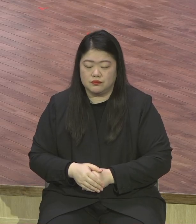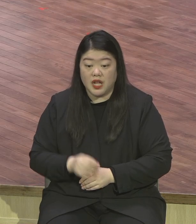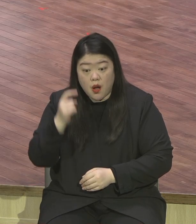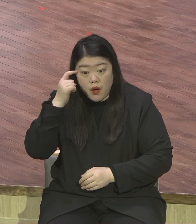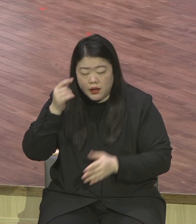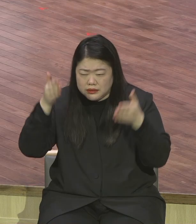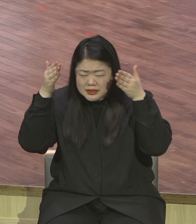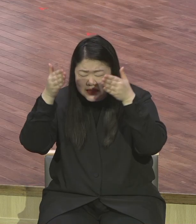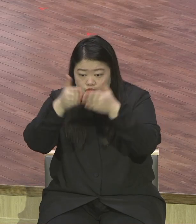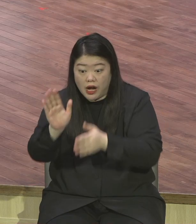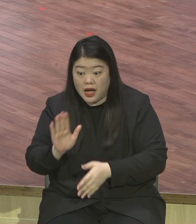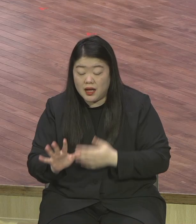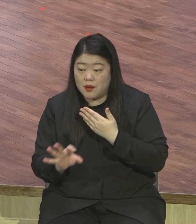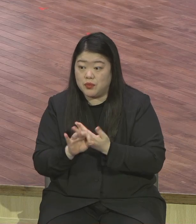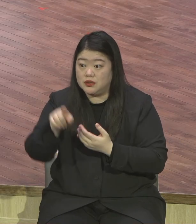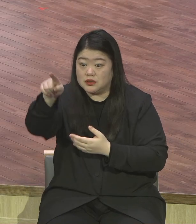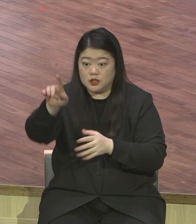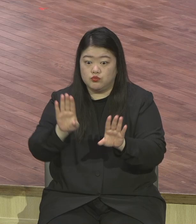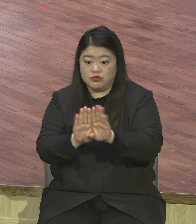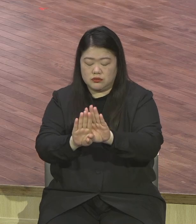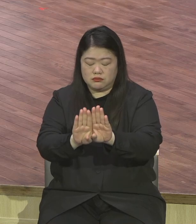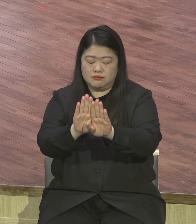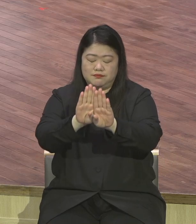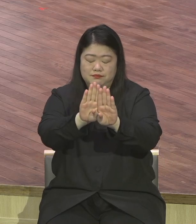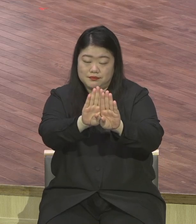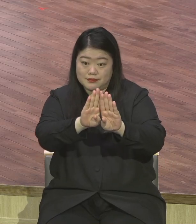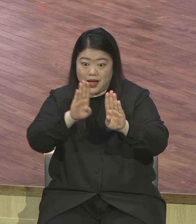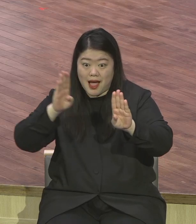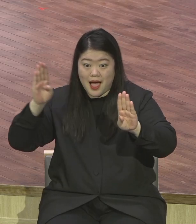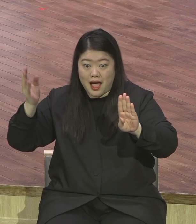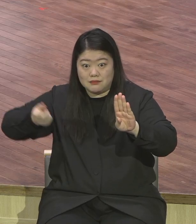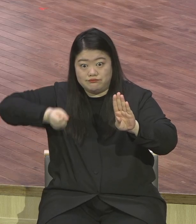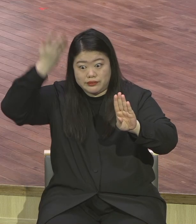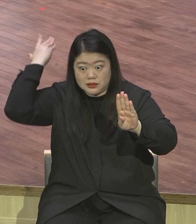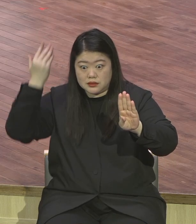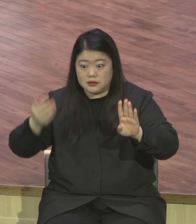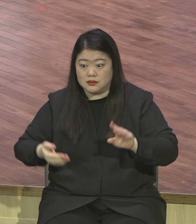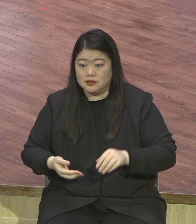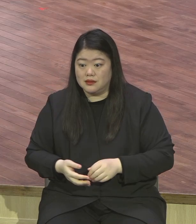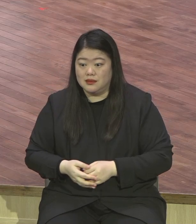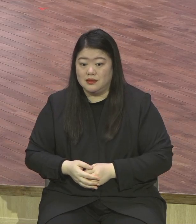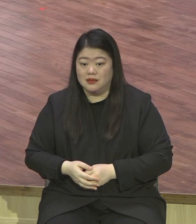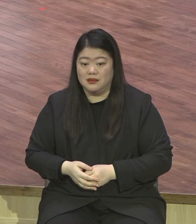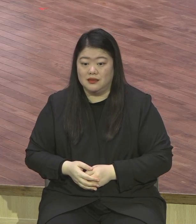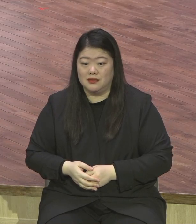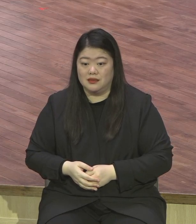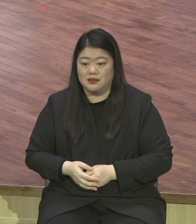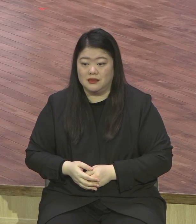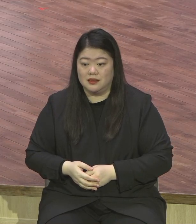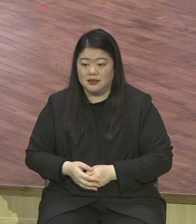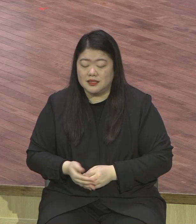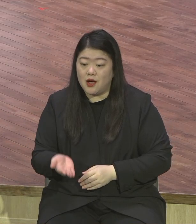많아가지고 세상 욕심이 너무 많아가지고 관심이 너무 많아가지고 다 잊어버려요 그러니까 시가 만나면 들으시기 바랍니다